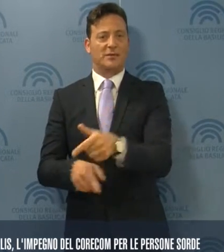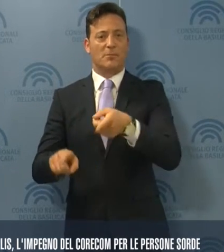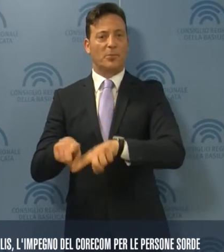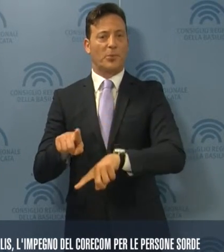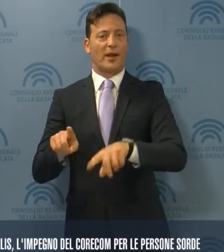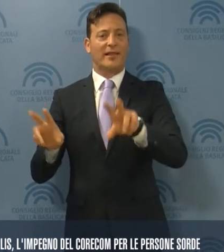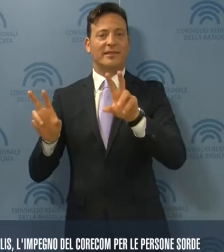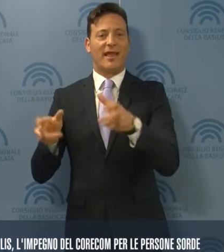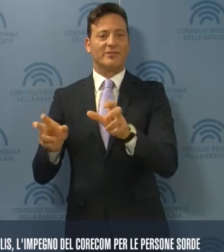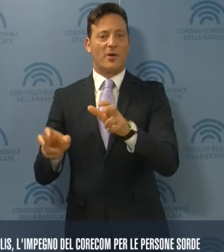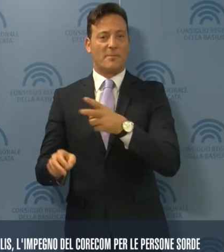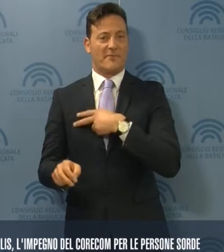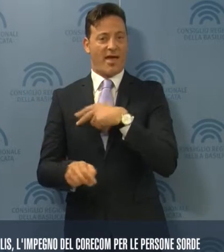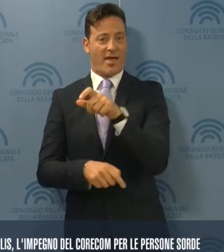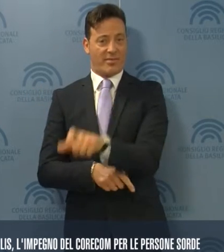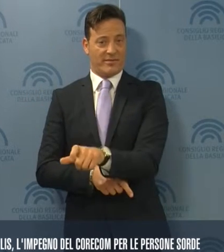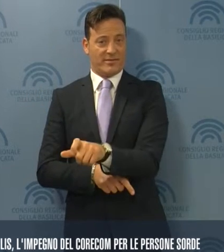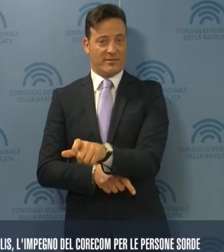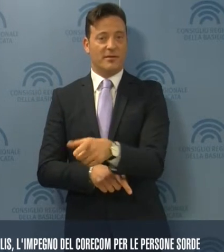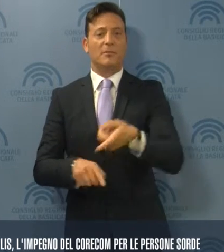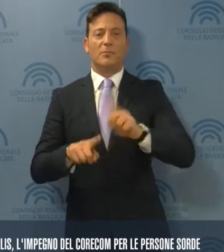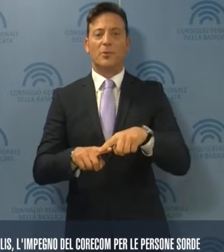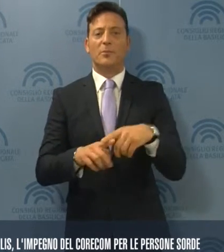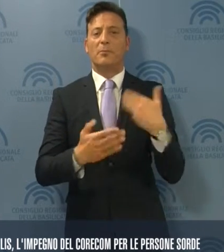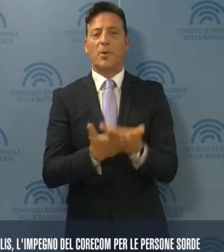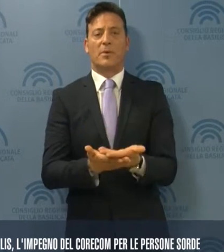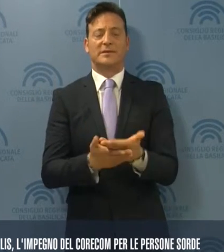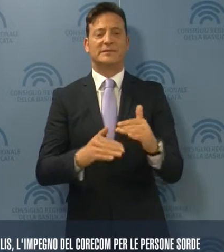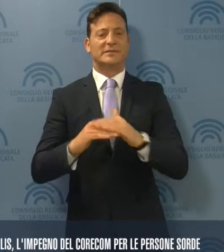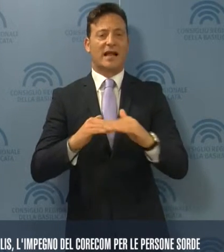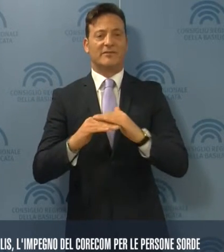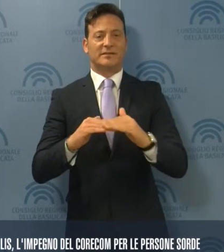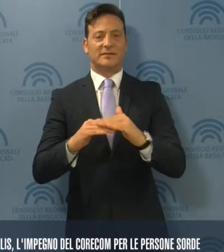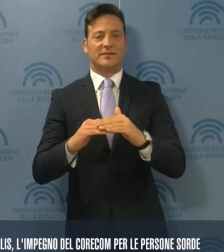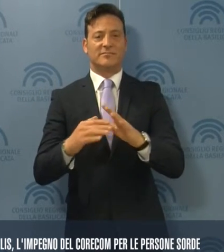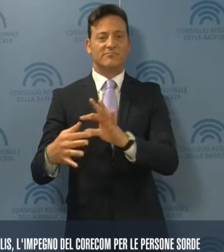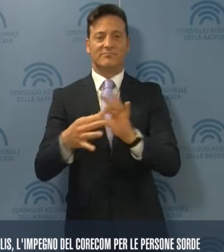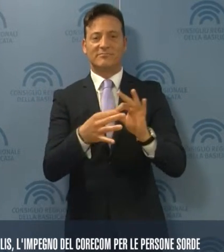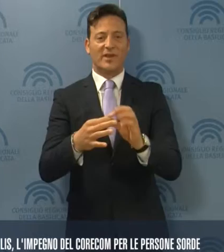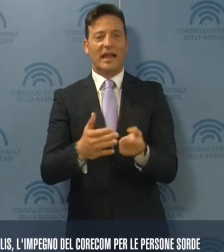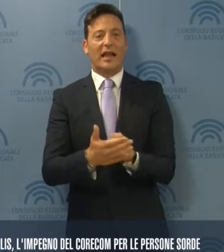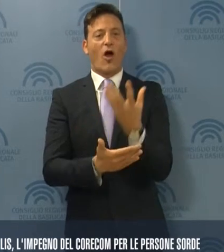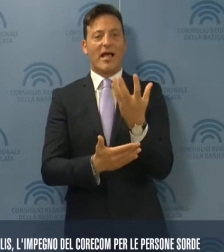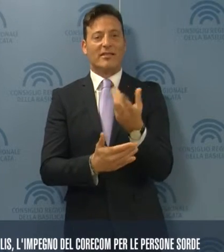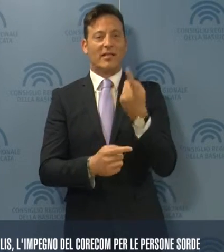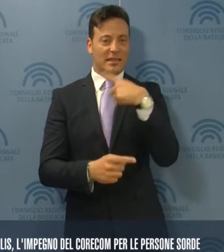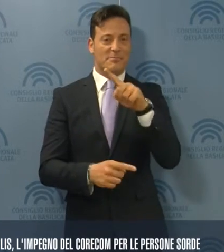alle TV locali e proponendo servizi innovativi come la rassegna stampa